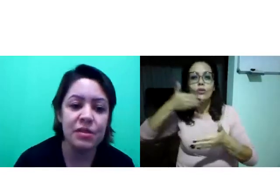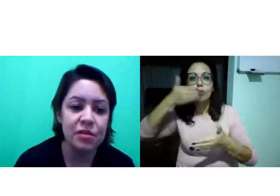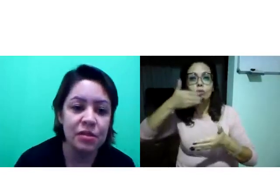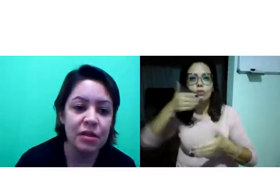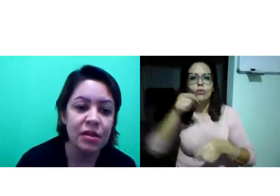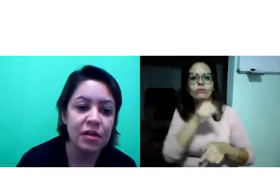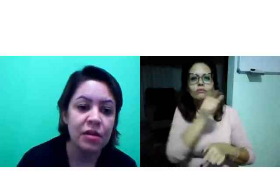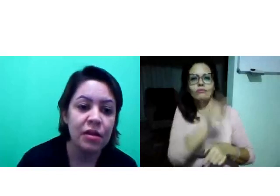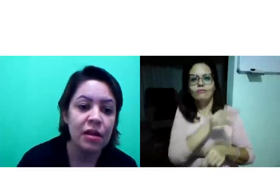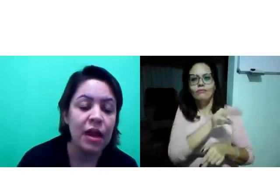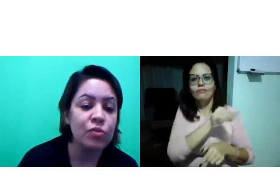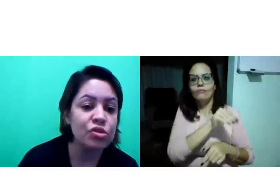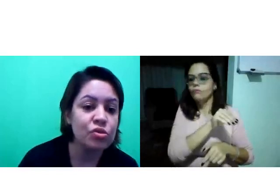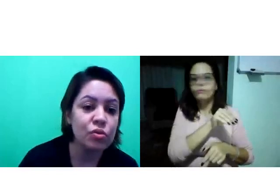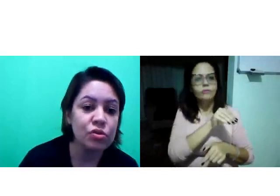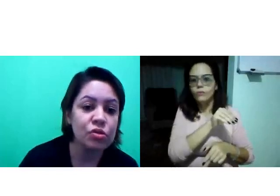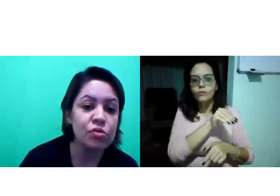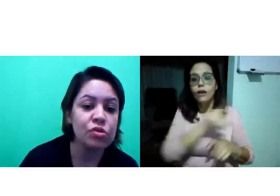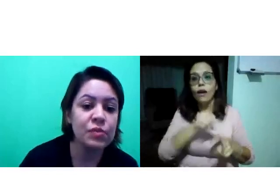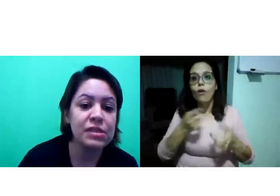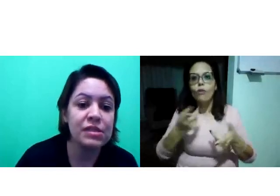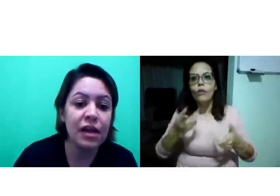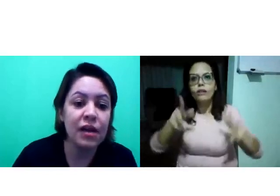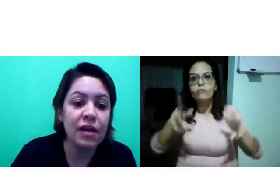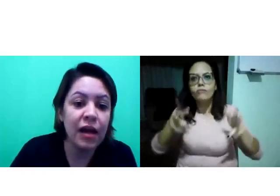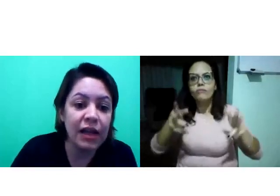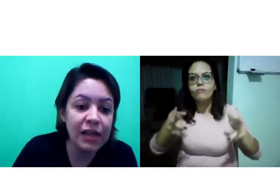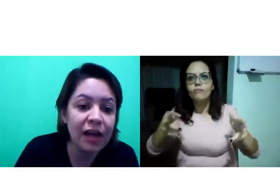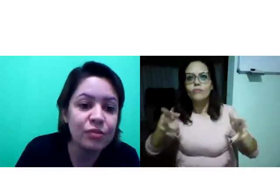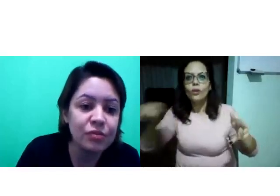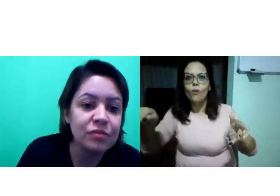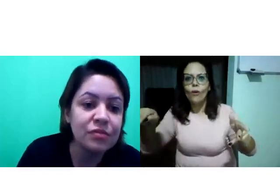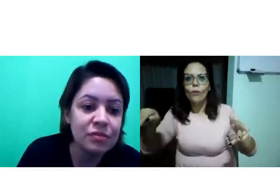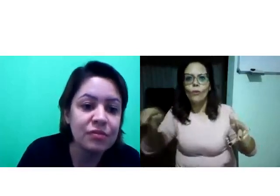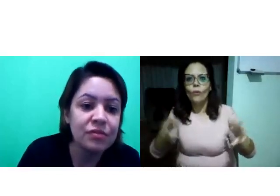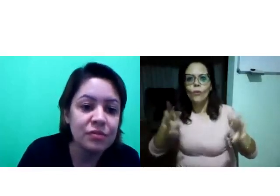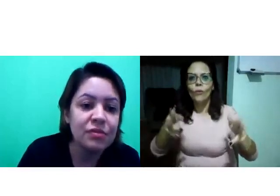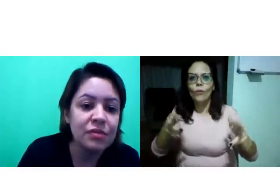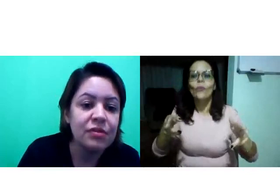suprimir. É o discurso. O discurso precisa estar alinhado. Alinhado.